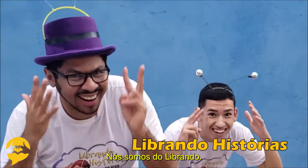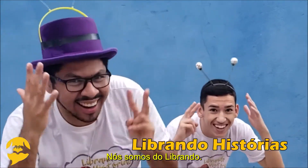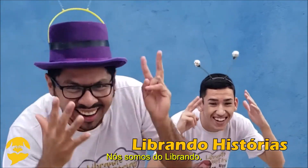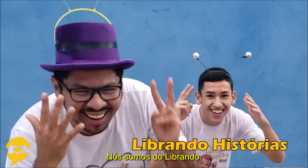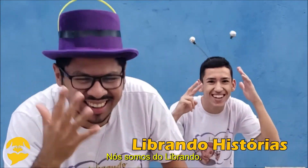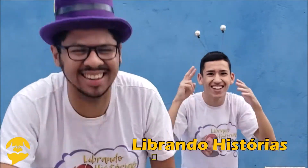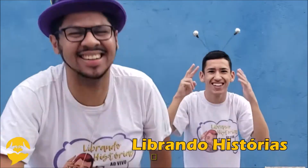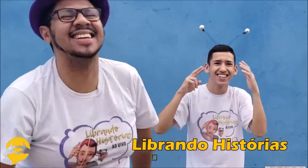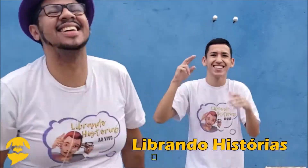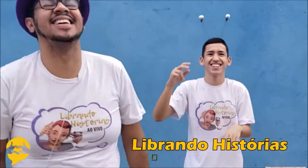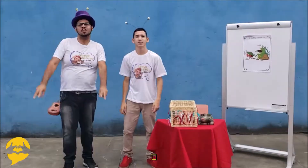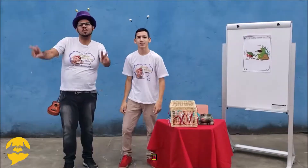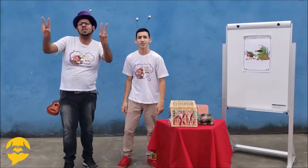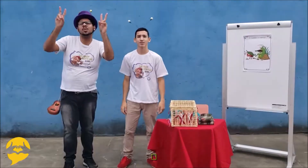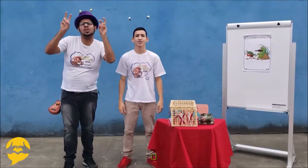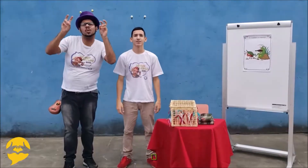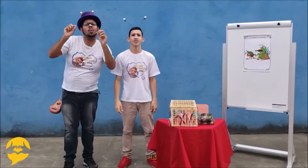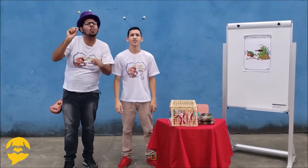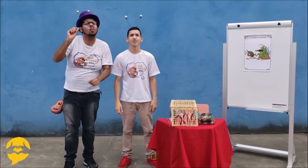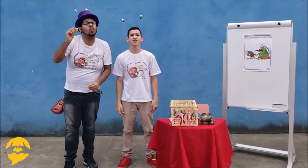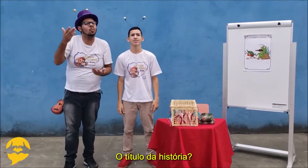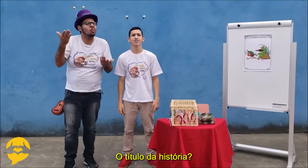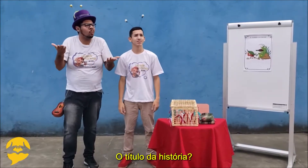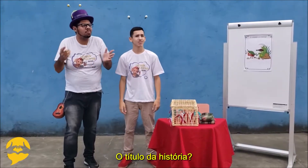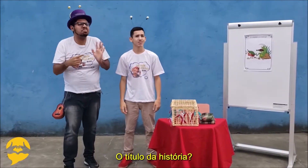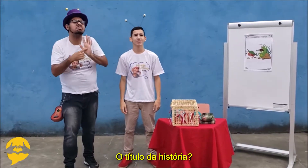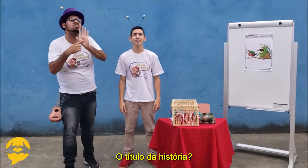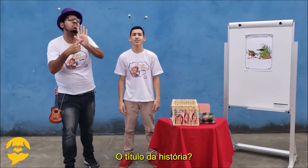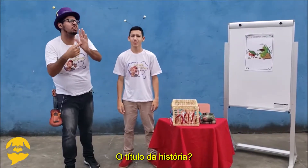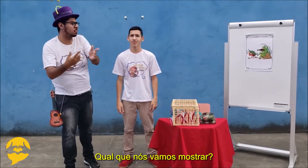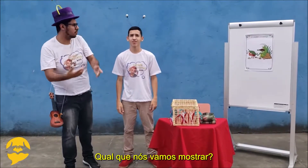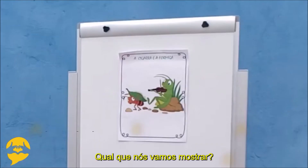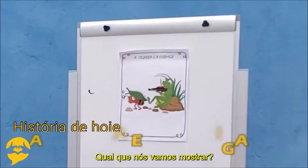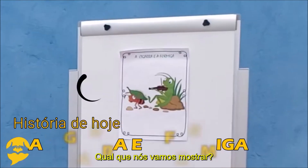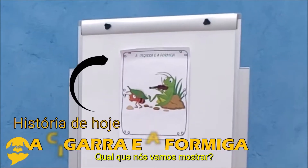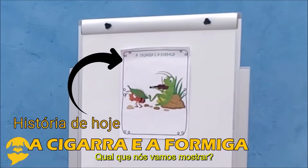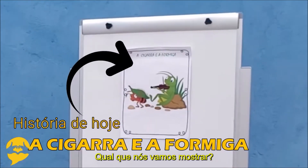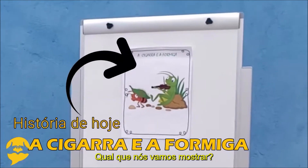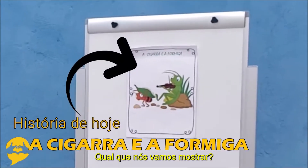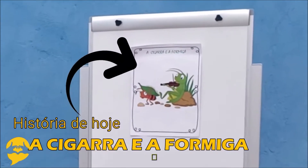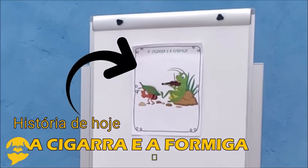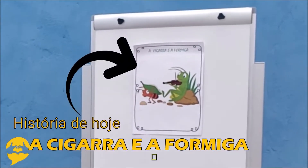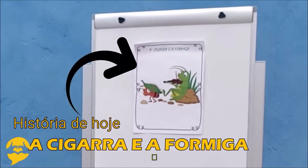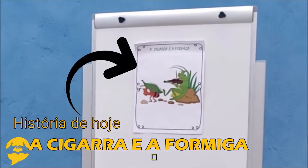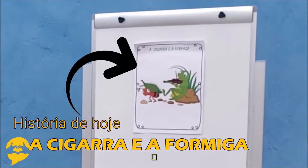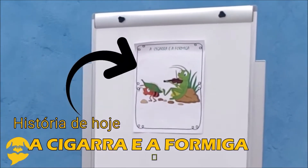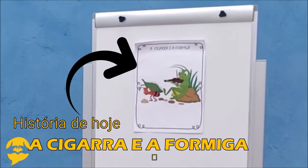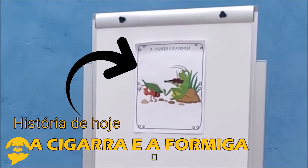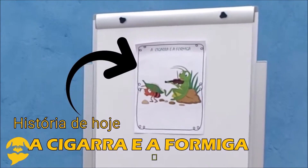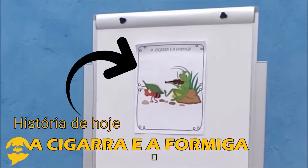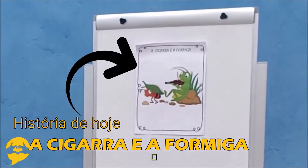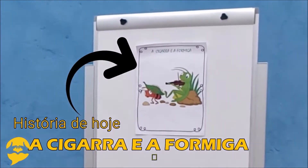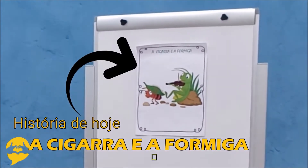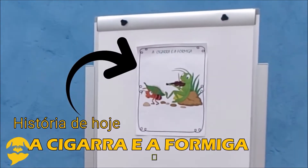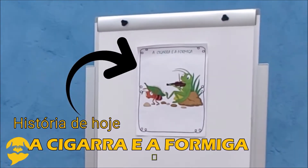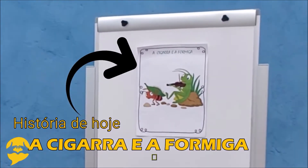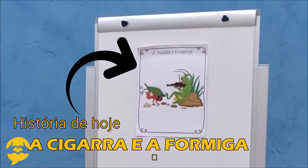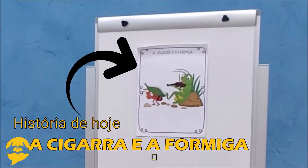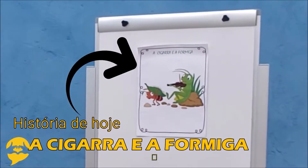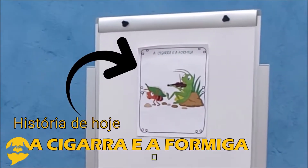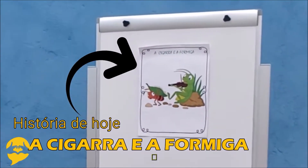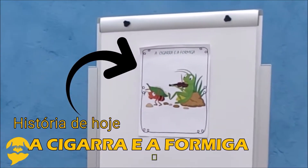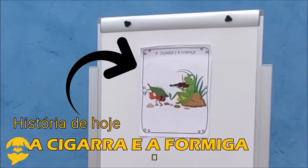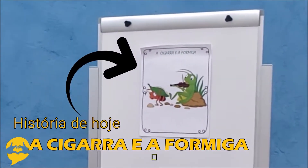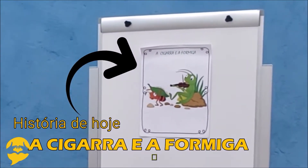Histórias. Nós somos do Librando. Eles ouvem e já te culam com mão aberta. título da história, qual que nós vamos mostrar? Título em amarelo, A Cigarra e a